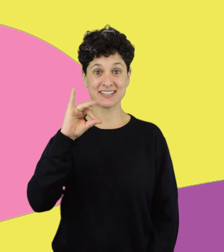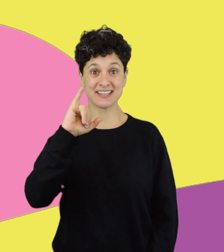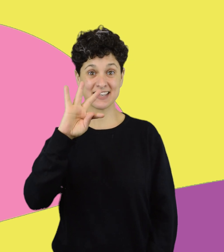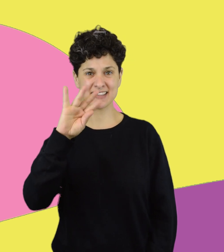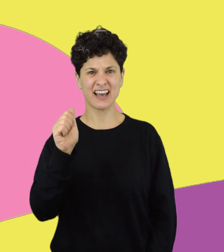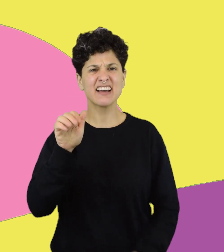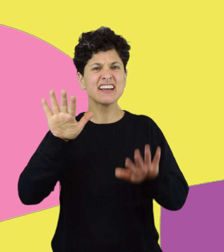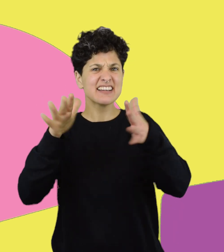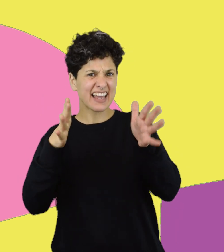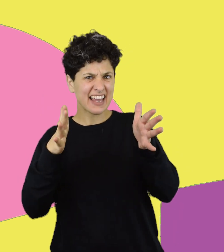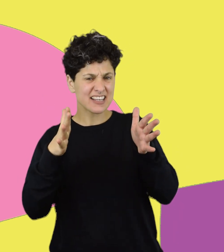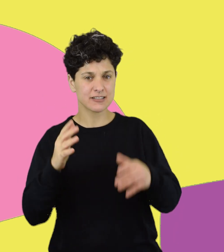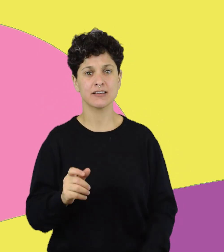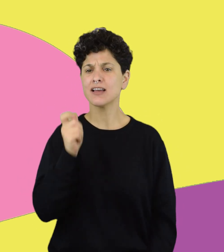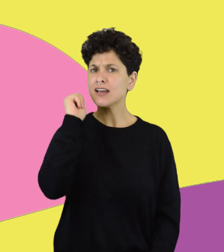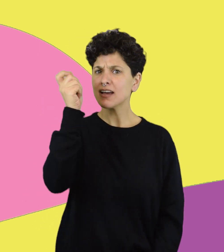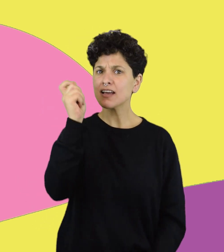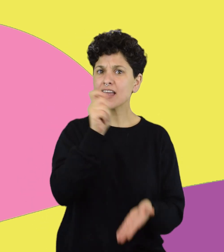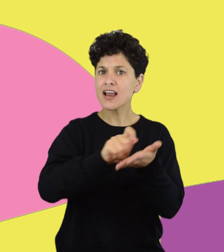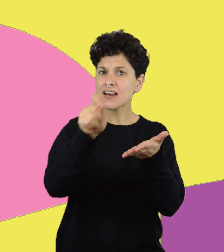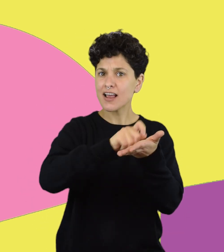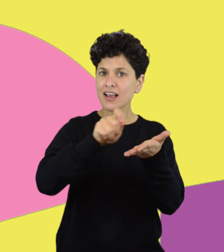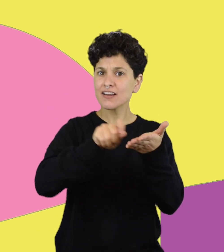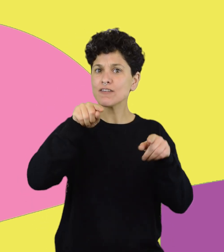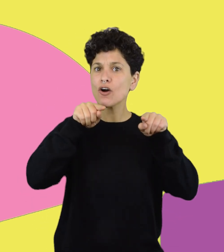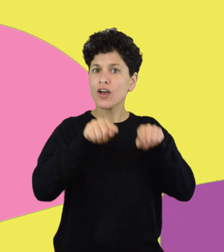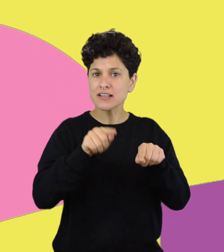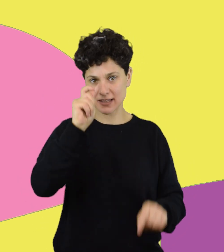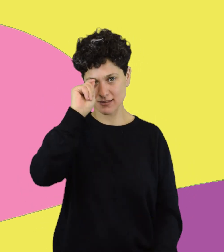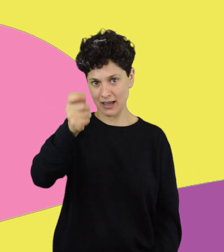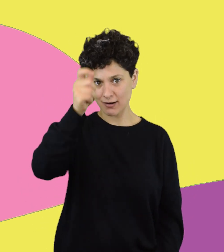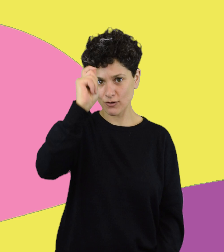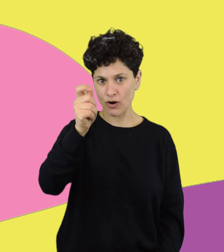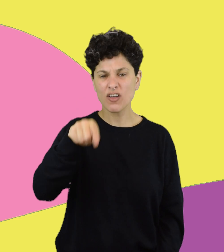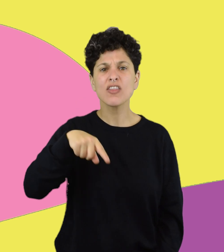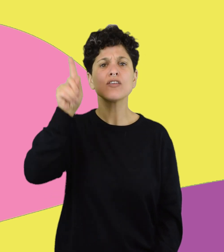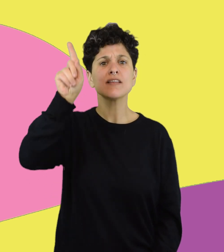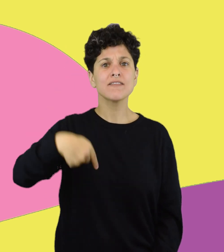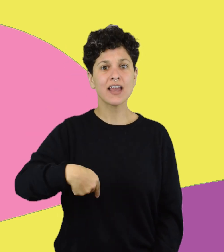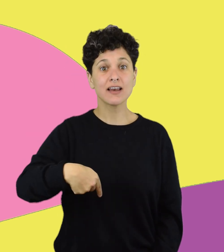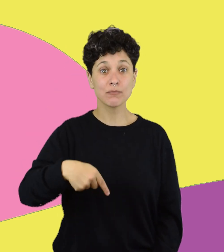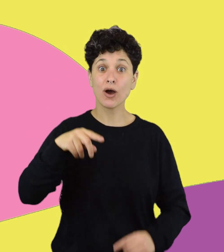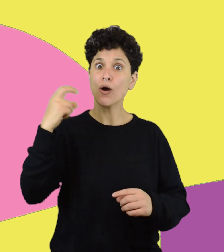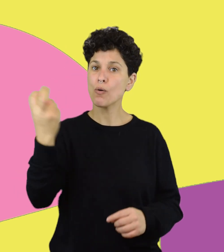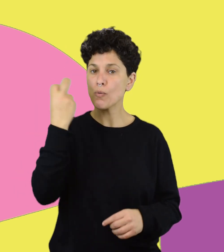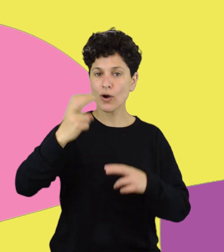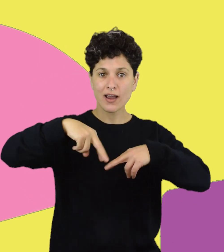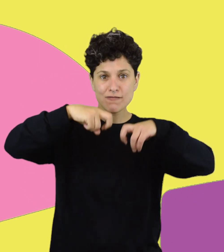¿Quién es el autor de ese tango y cuál es su origen? Busca información para poder analizar su